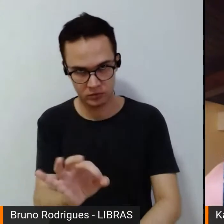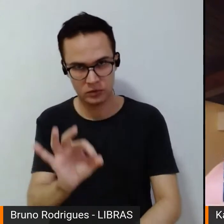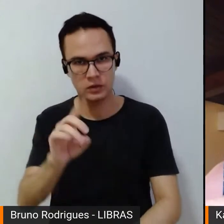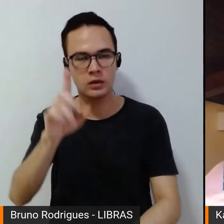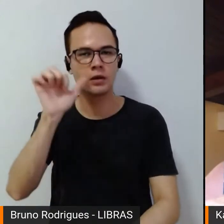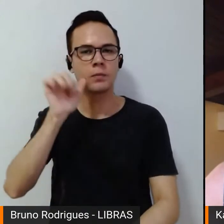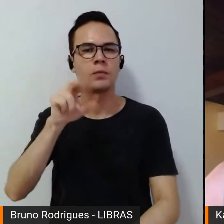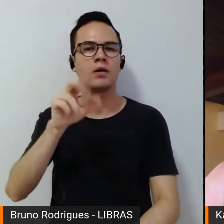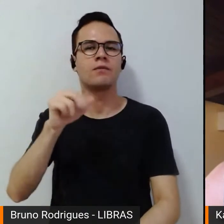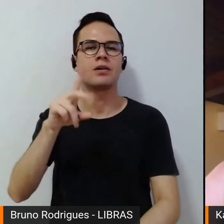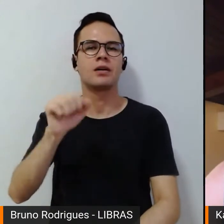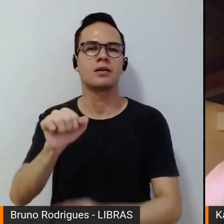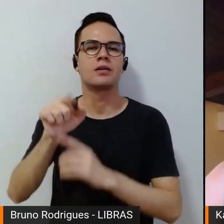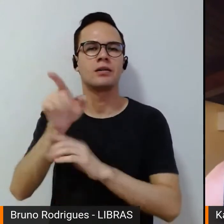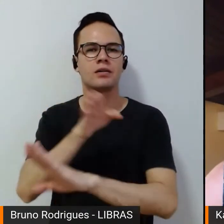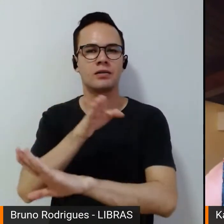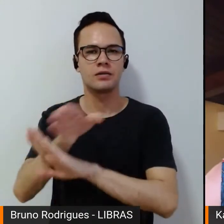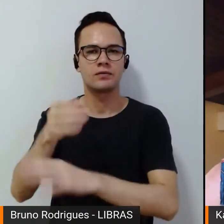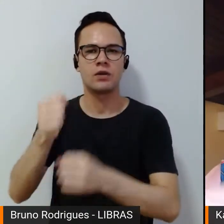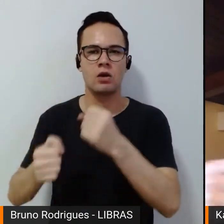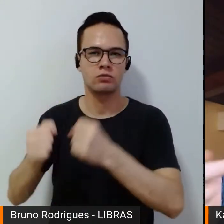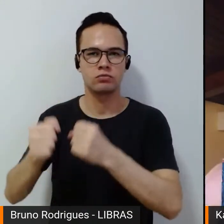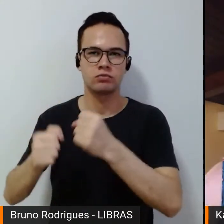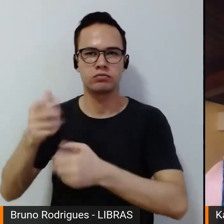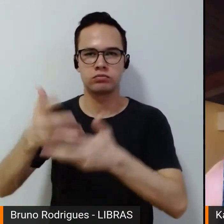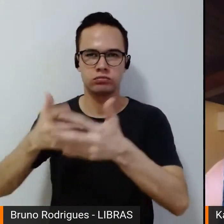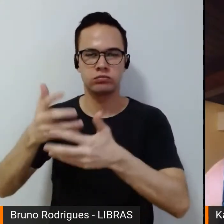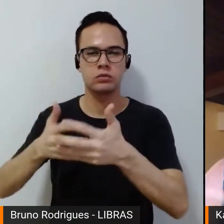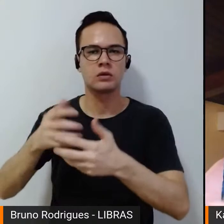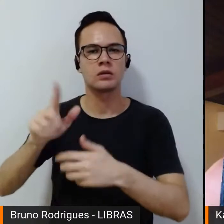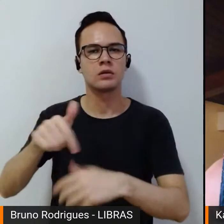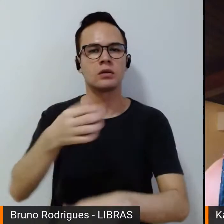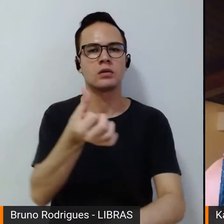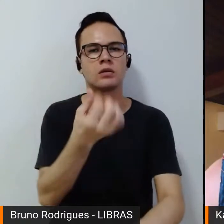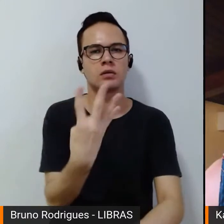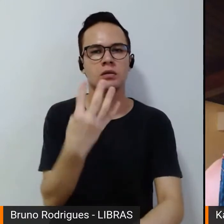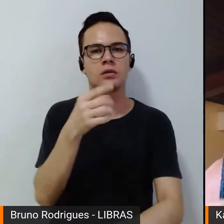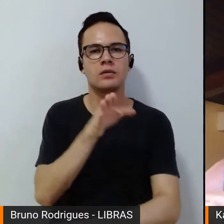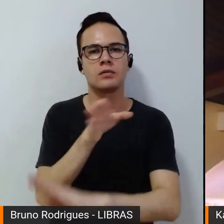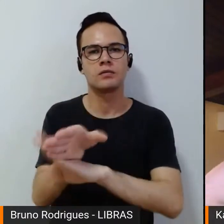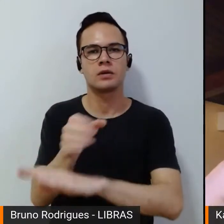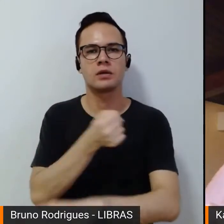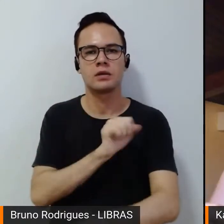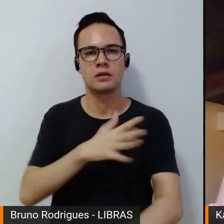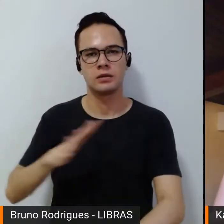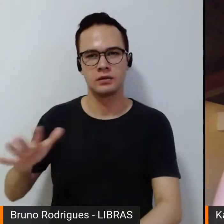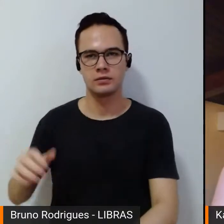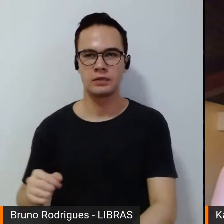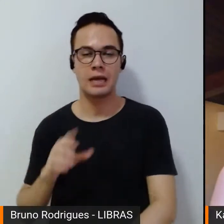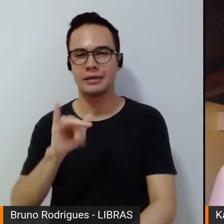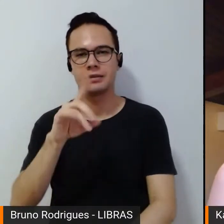vai nos 100 metros com barreira, e em 1964 a ida dos Santos. Então,